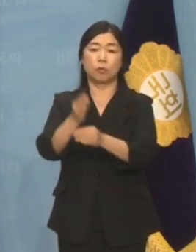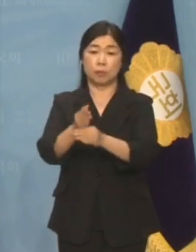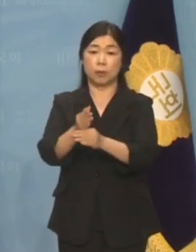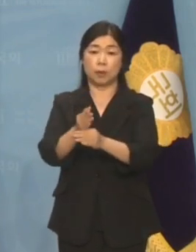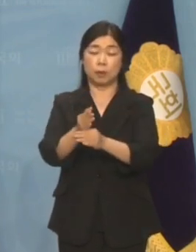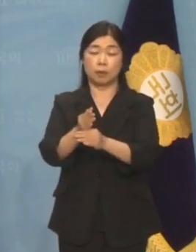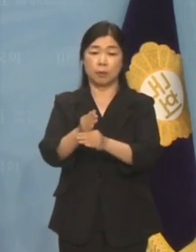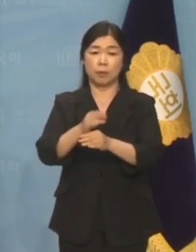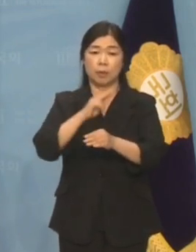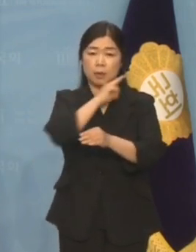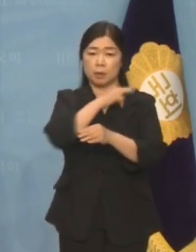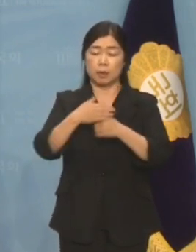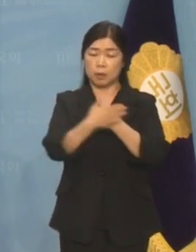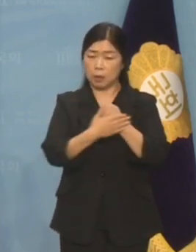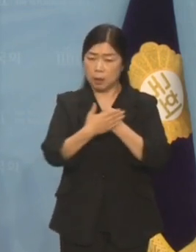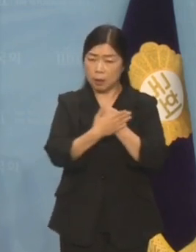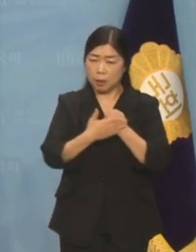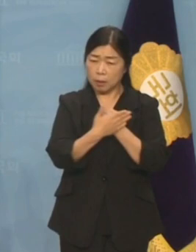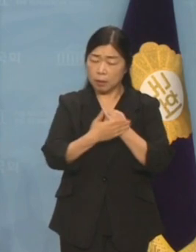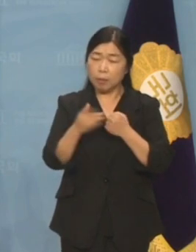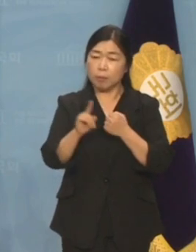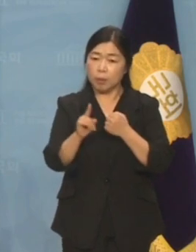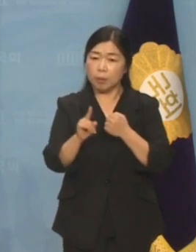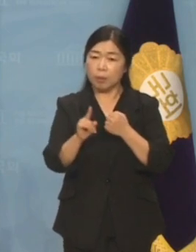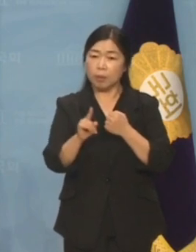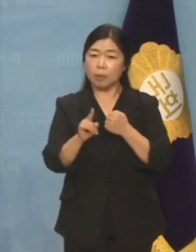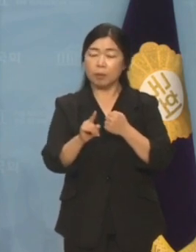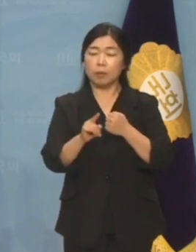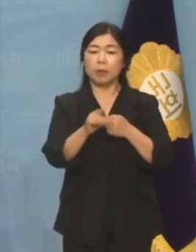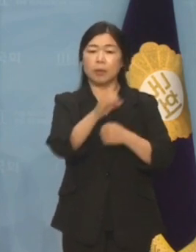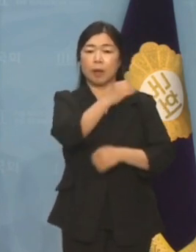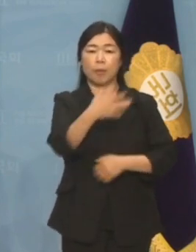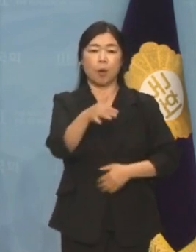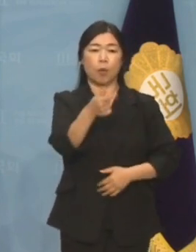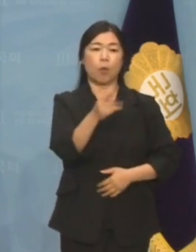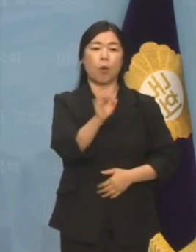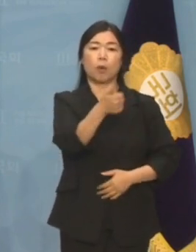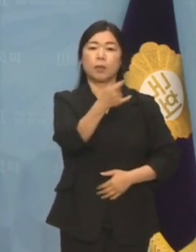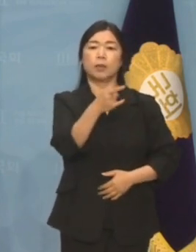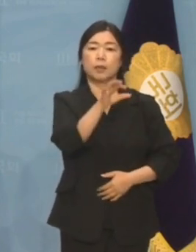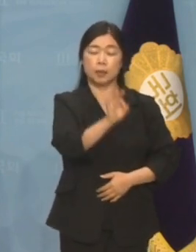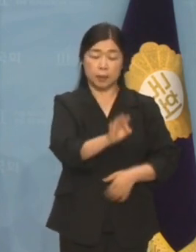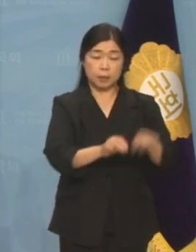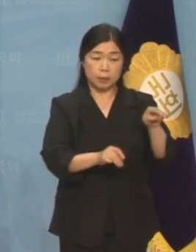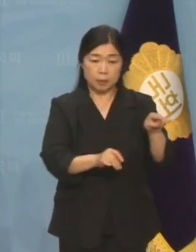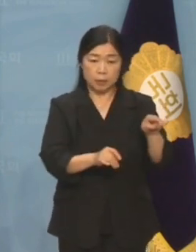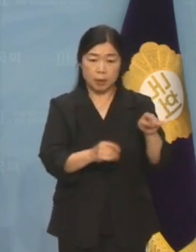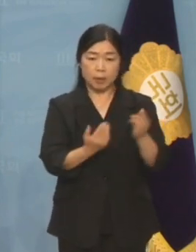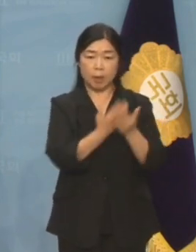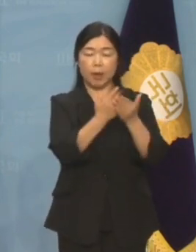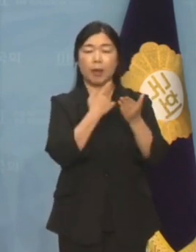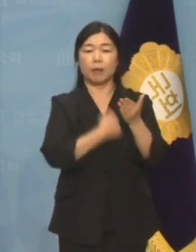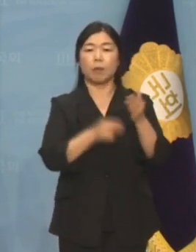특혜 의혹에 휩싸였던 양평 공홍지구 개발 사업을 추진했던 바로 그 회사입니다.